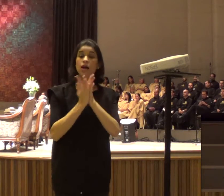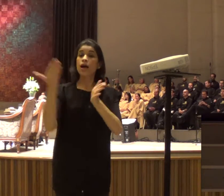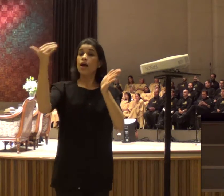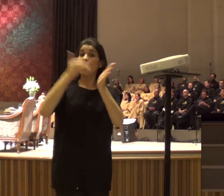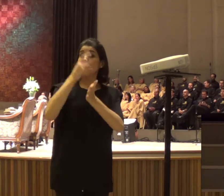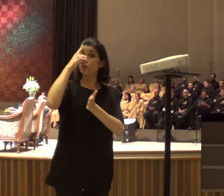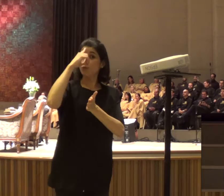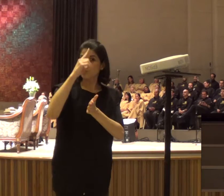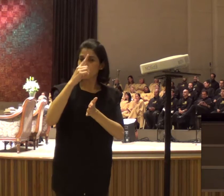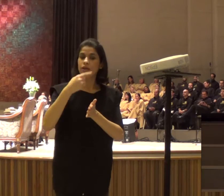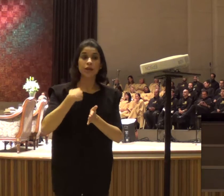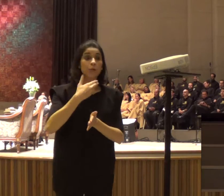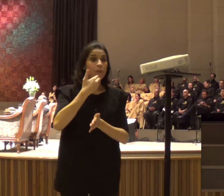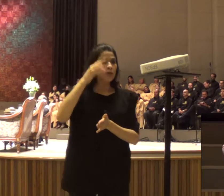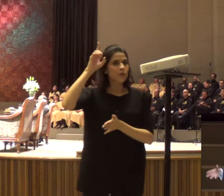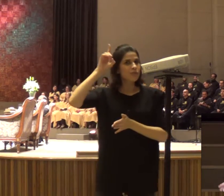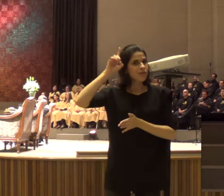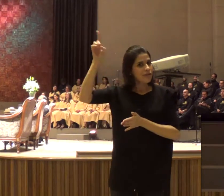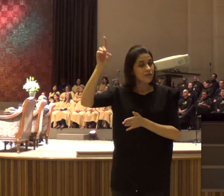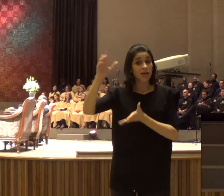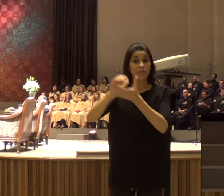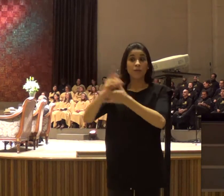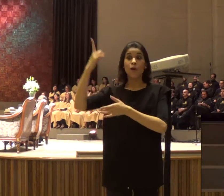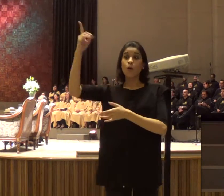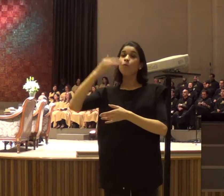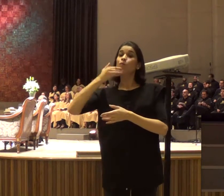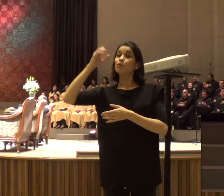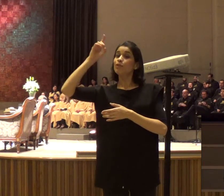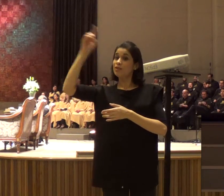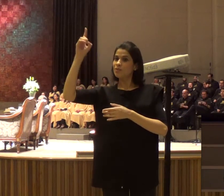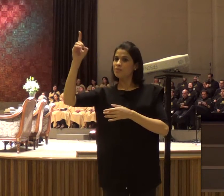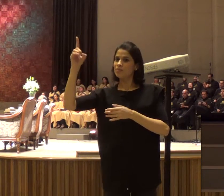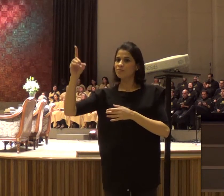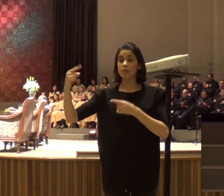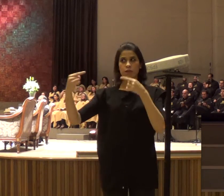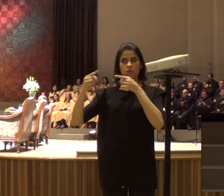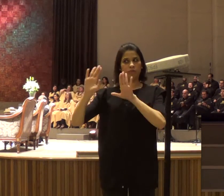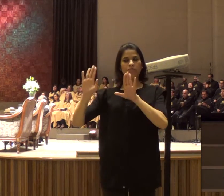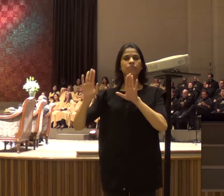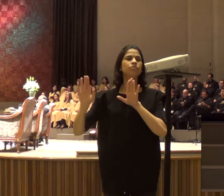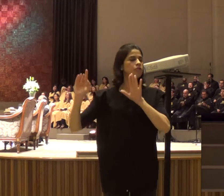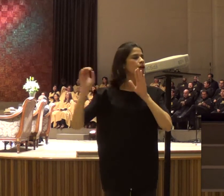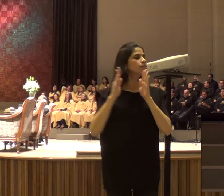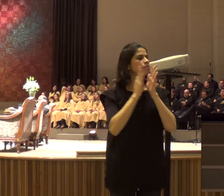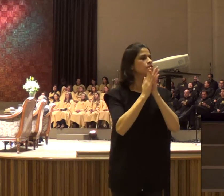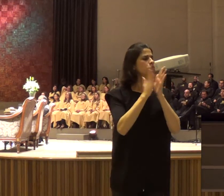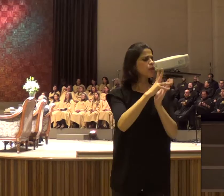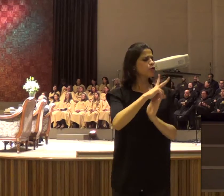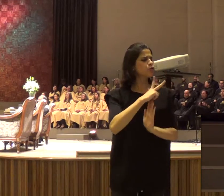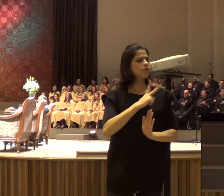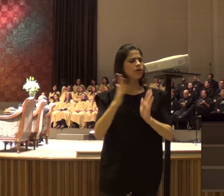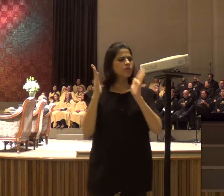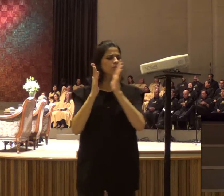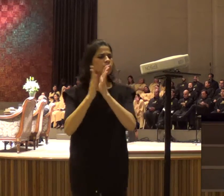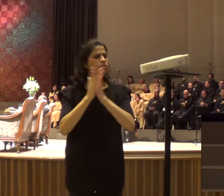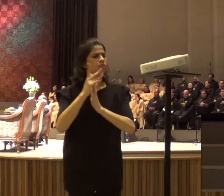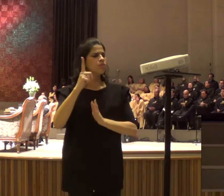sinal para Deus, e a minha esposa pediu outro sinal para Deus, e cada um de nós recebemos separadamente os nossos